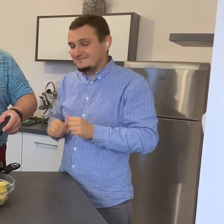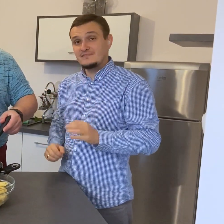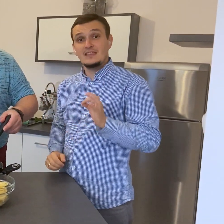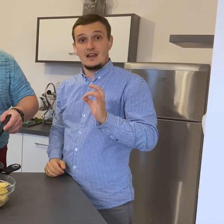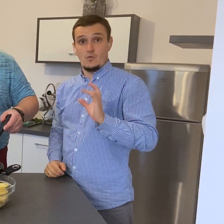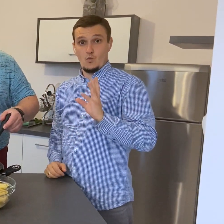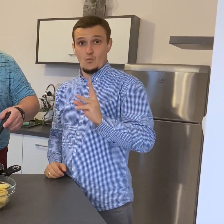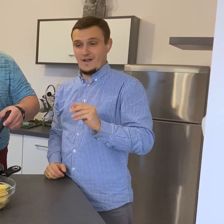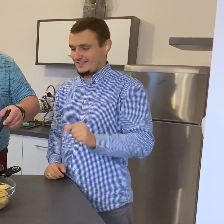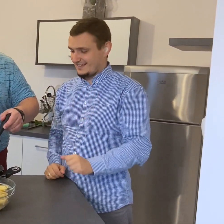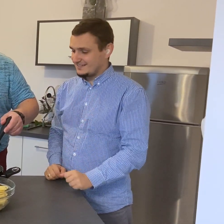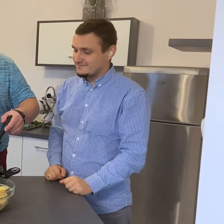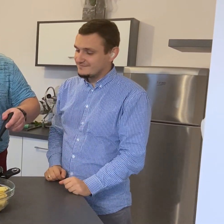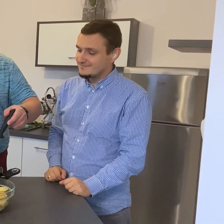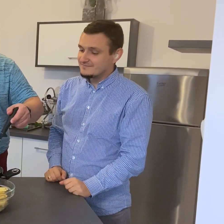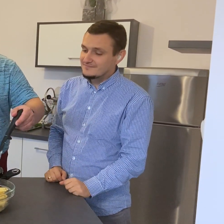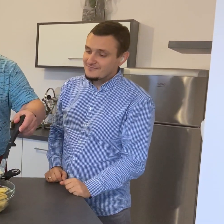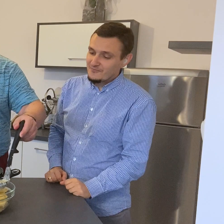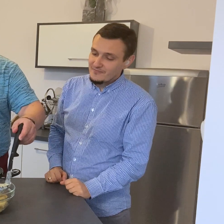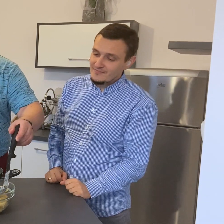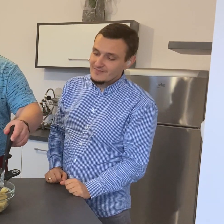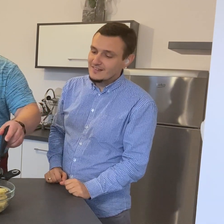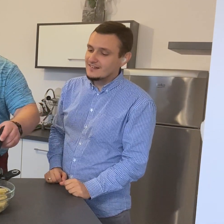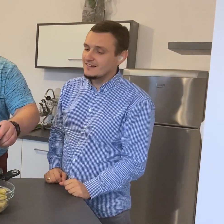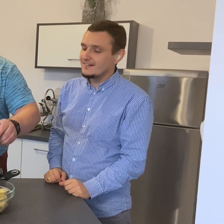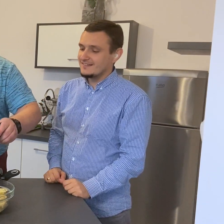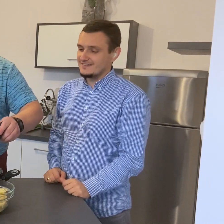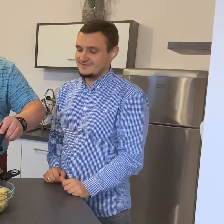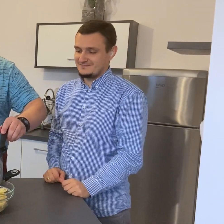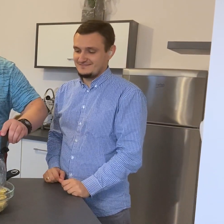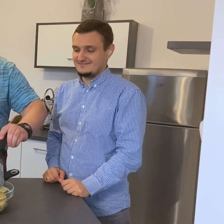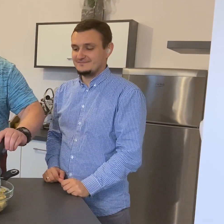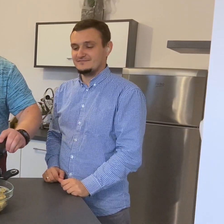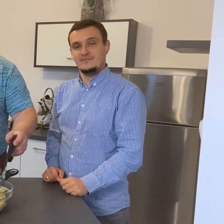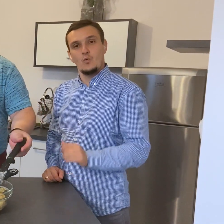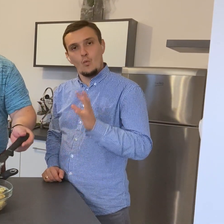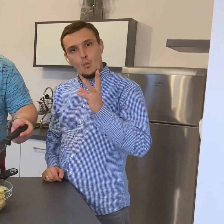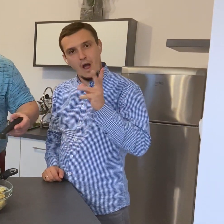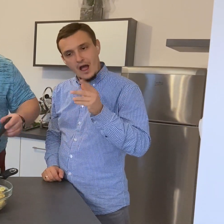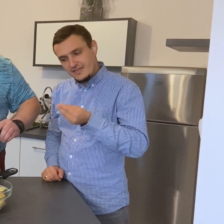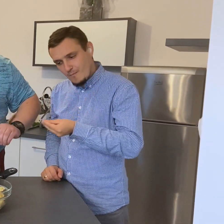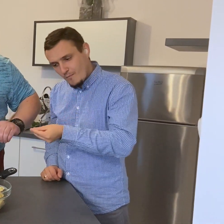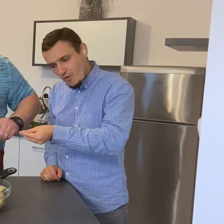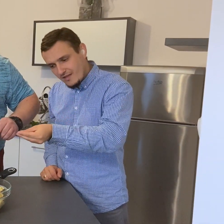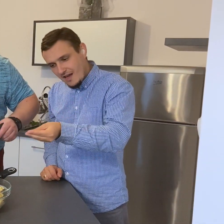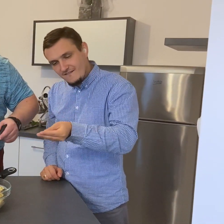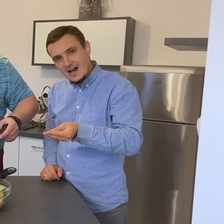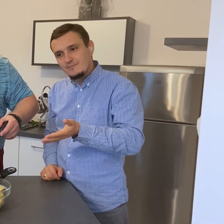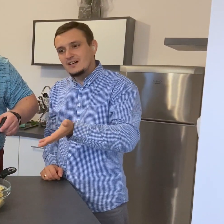nie mogę się już powstrzymać, bo jest tak pyszny, że... Więc podlewamy sosem stończykowy.